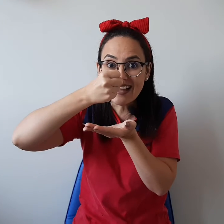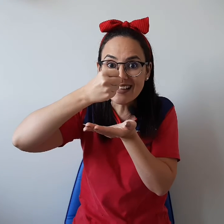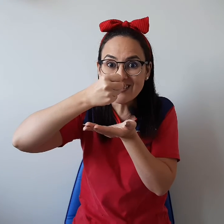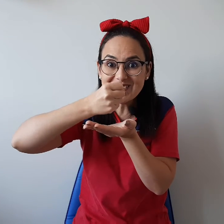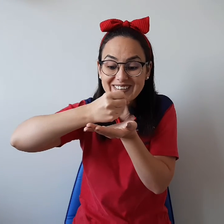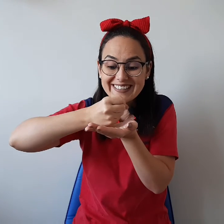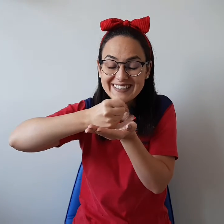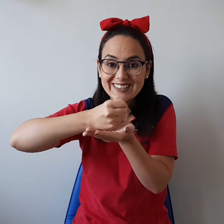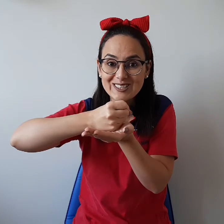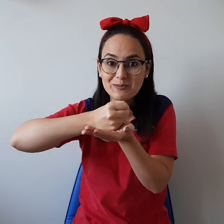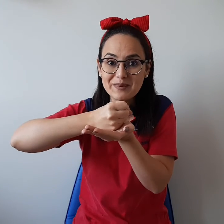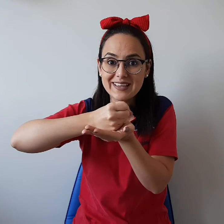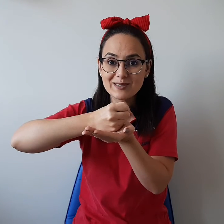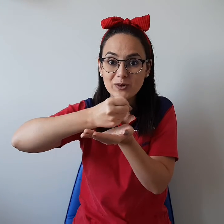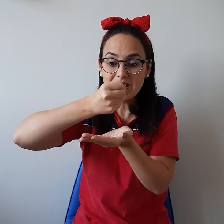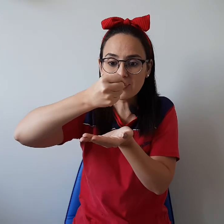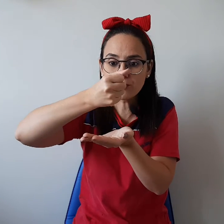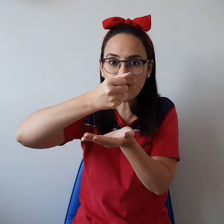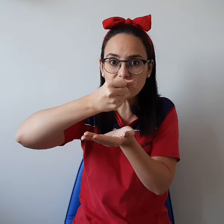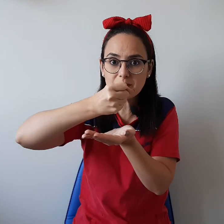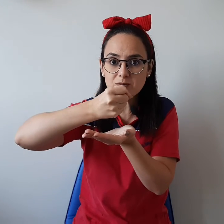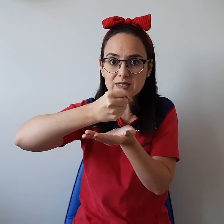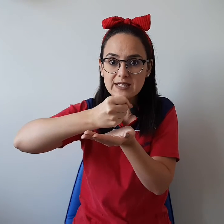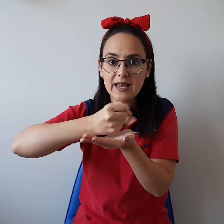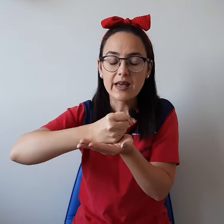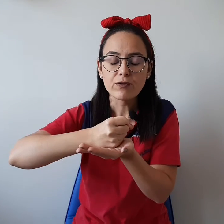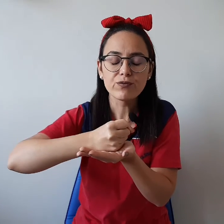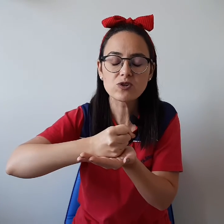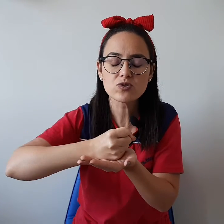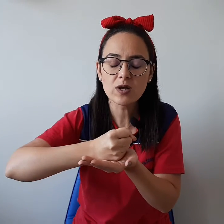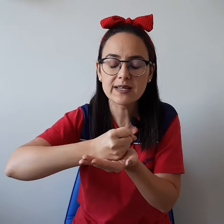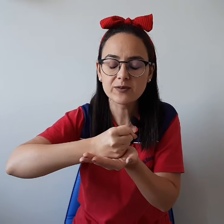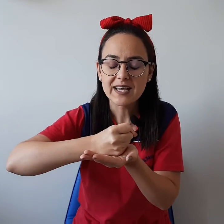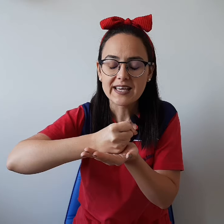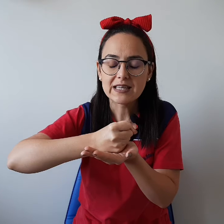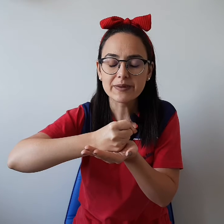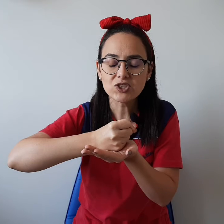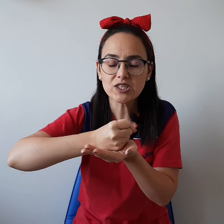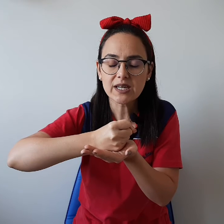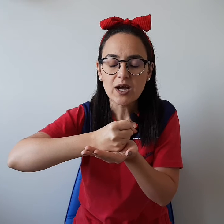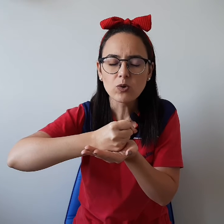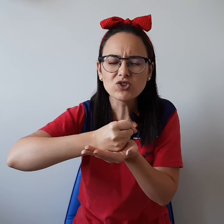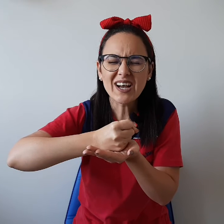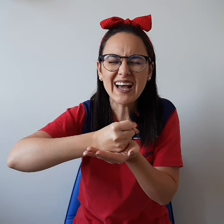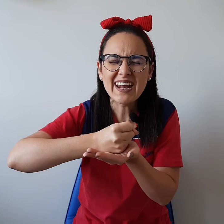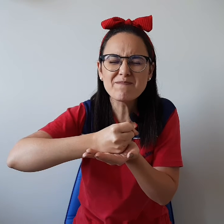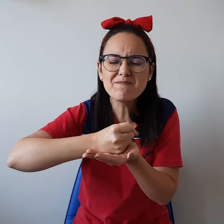dentro. Isso mesmo! Então, fecha a mãozinha, fecha os olhinhos e imagina um jacaré